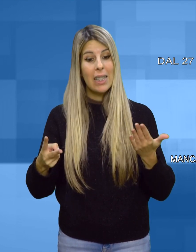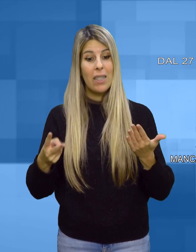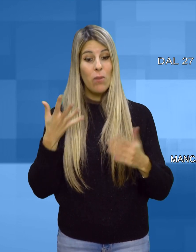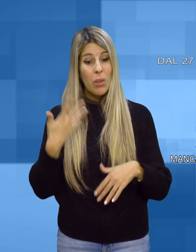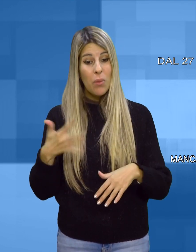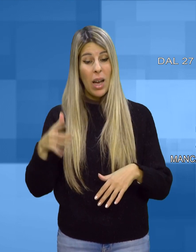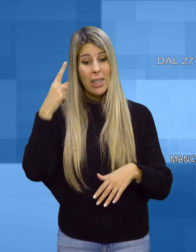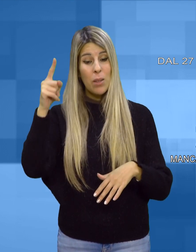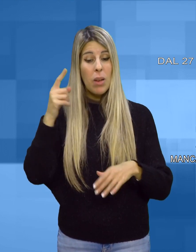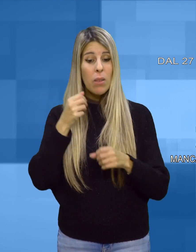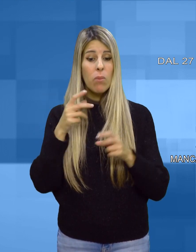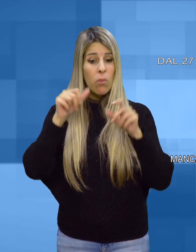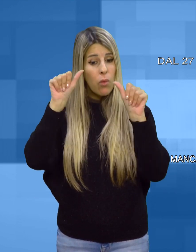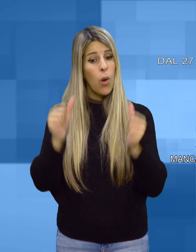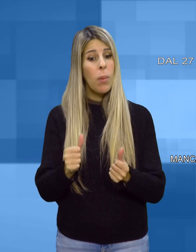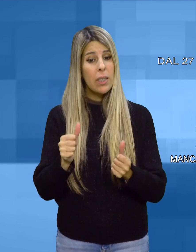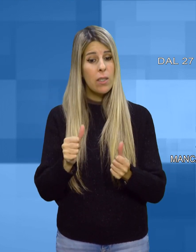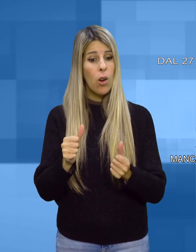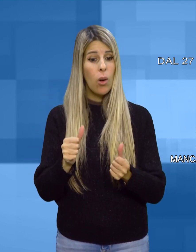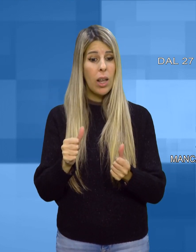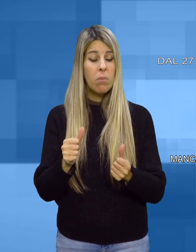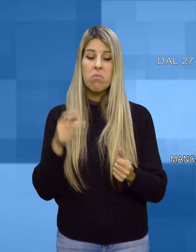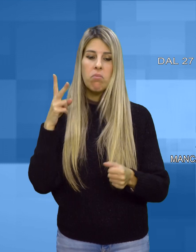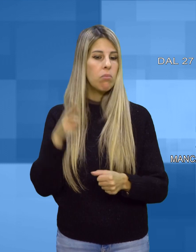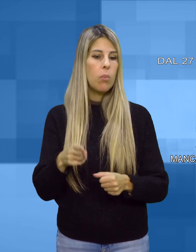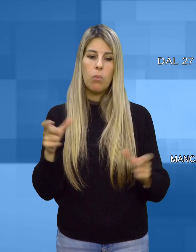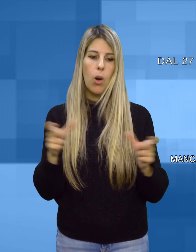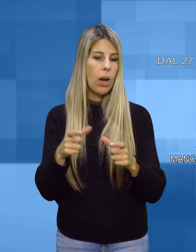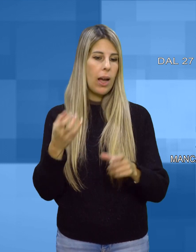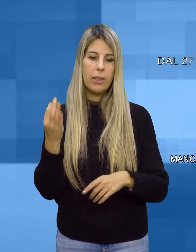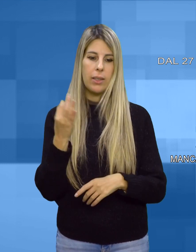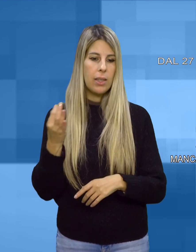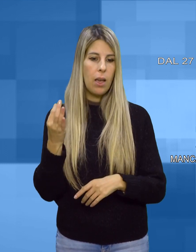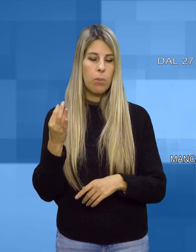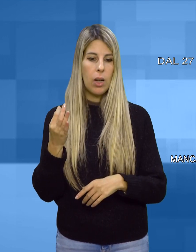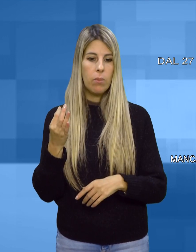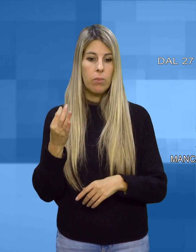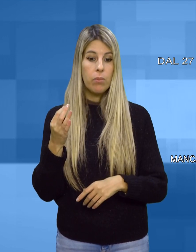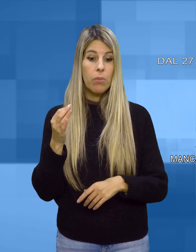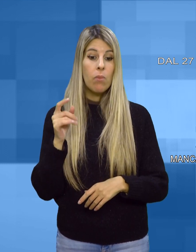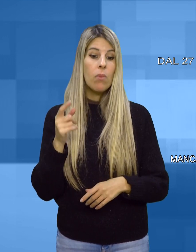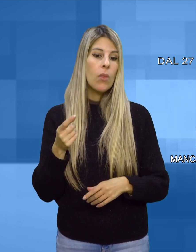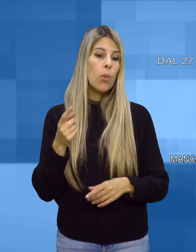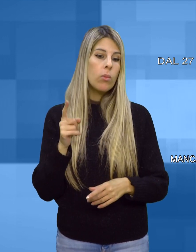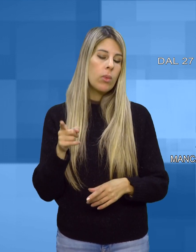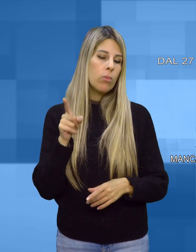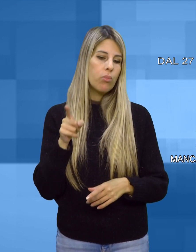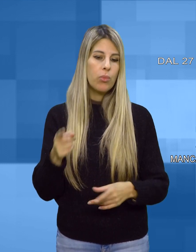In sostanza, si trattava di replicare l'esperienza in atto a Macomer, a Basanta, Paoli Latino